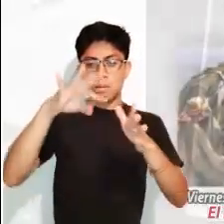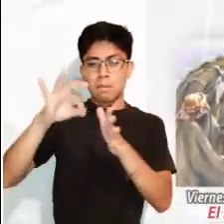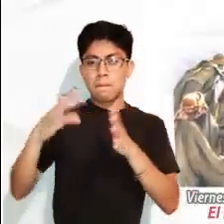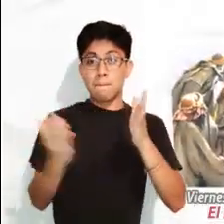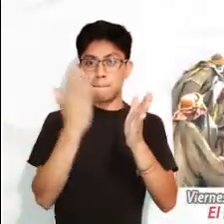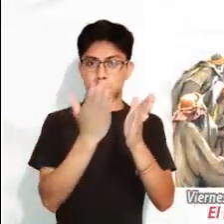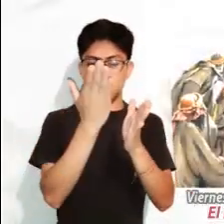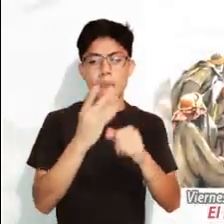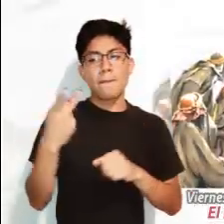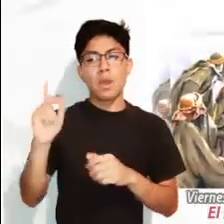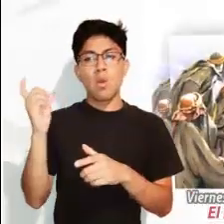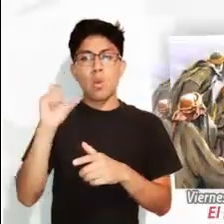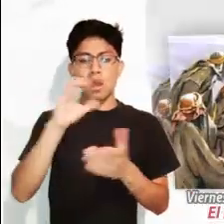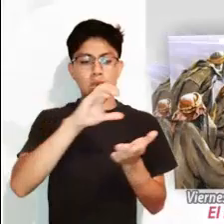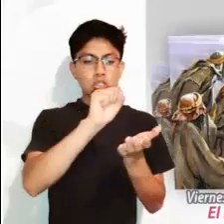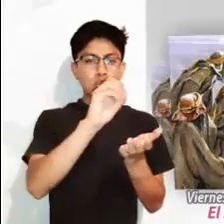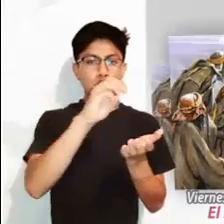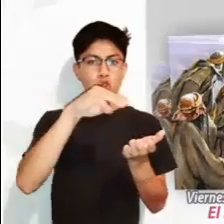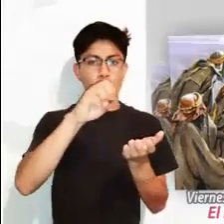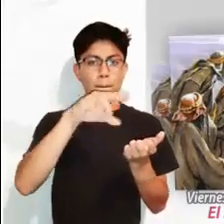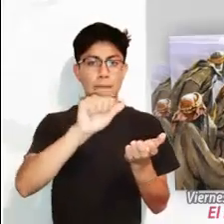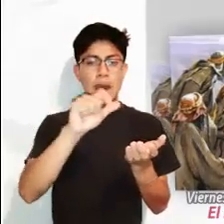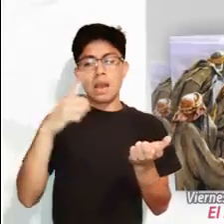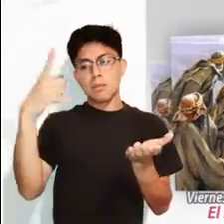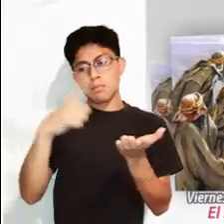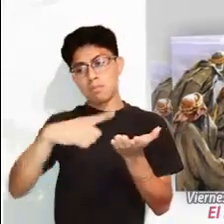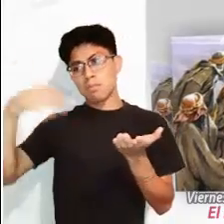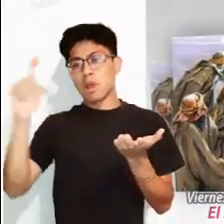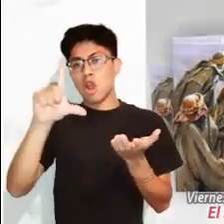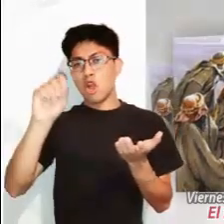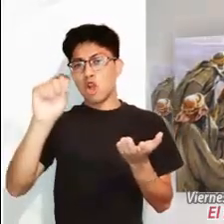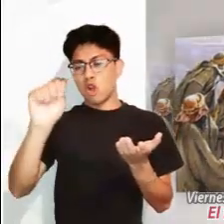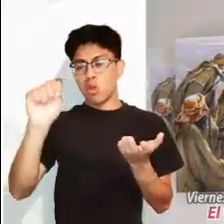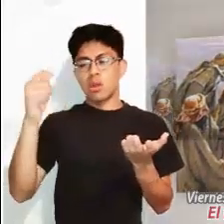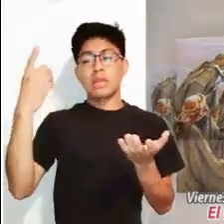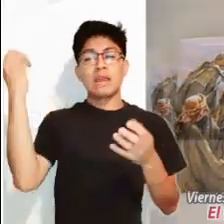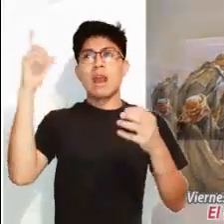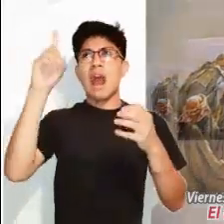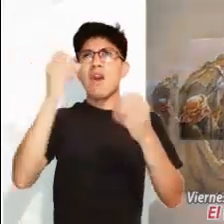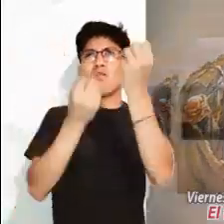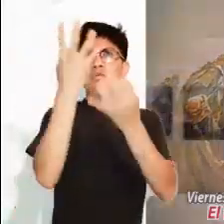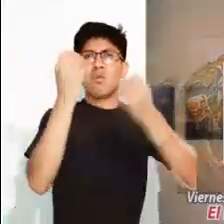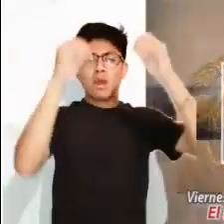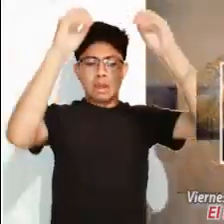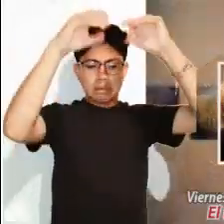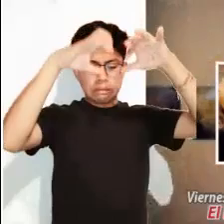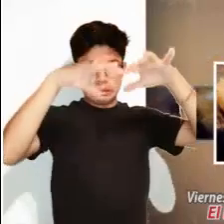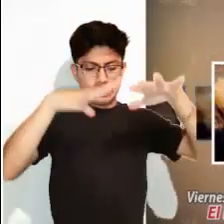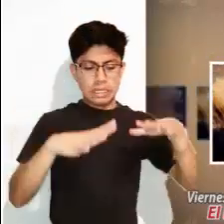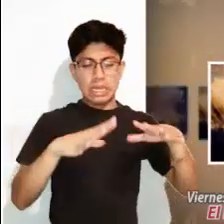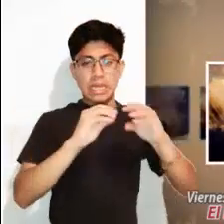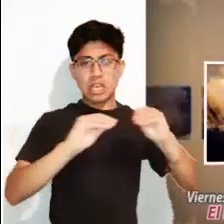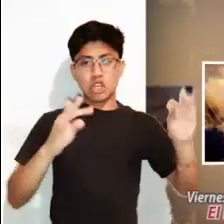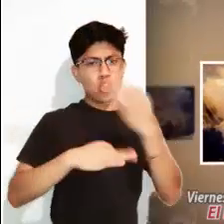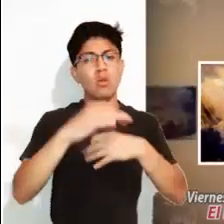vendían, sembraban y construían. Pero el día en que Lot salió de Sodoma, llovió fuego y azufre del